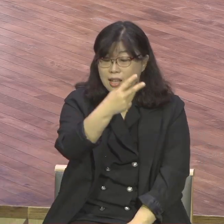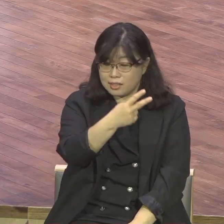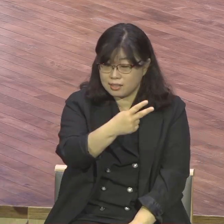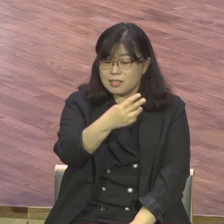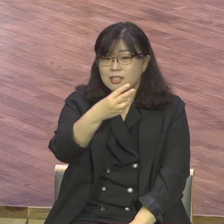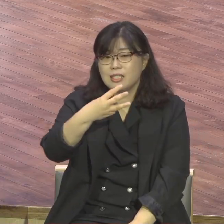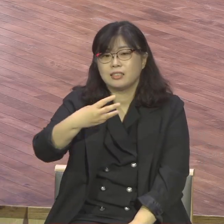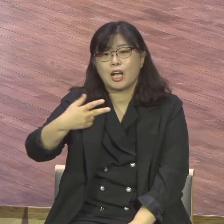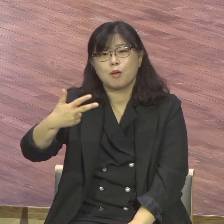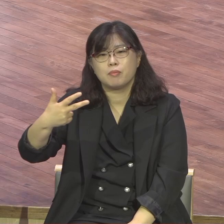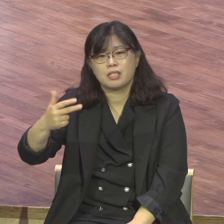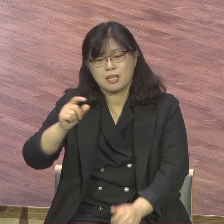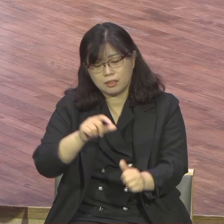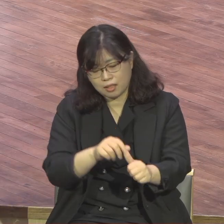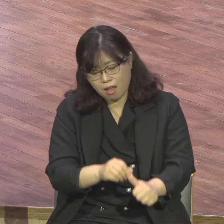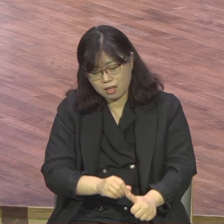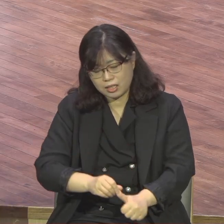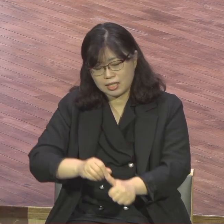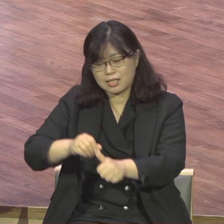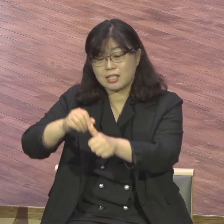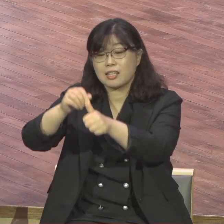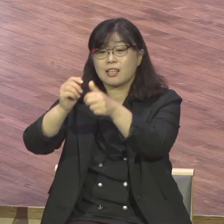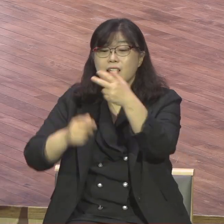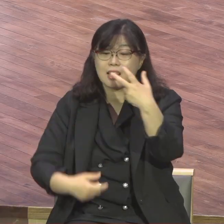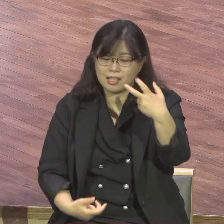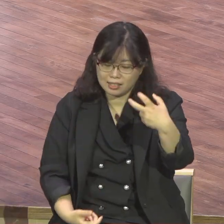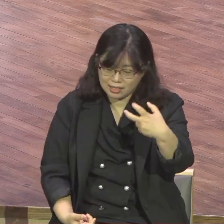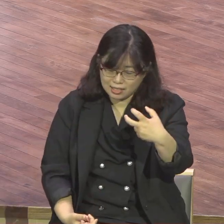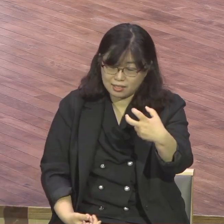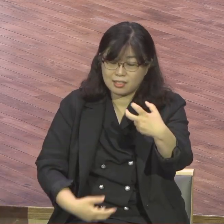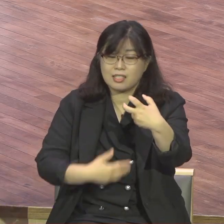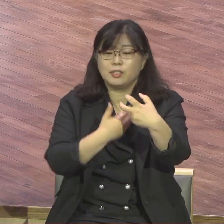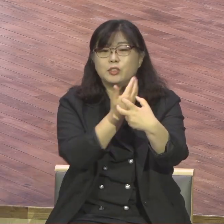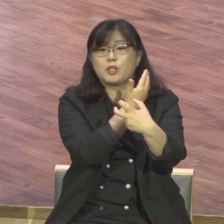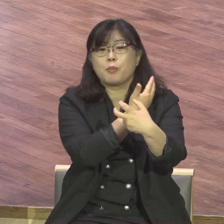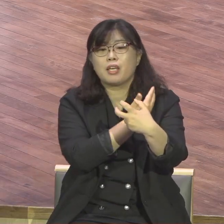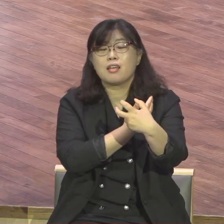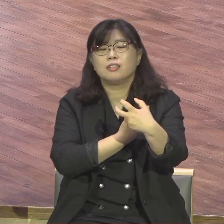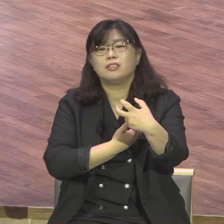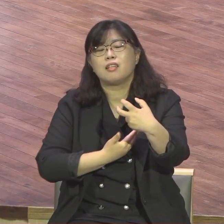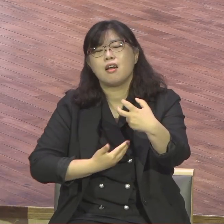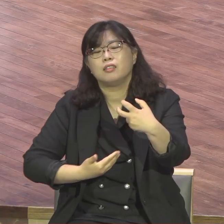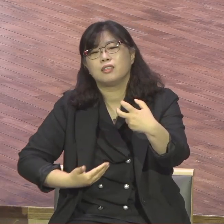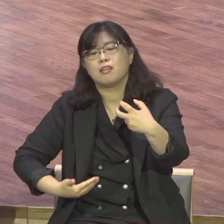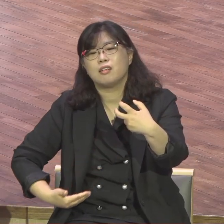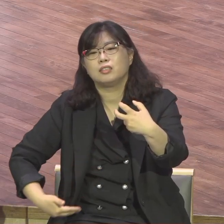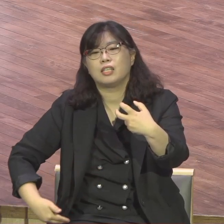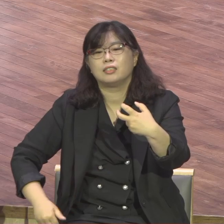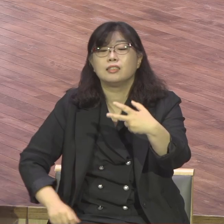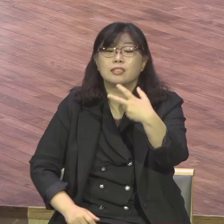지성 제자들 지신의 제자들